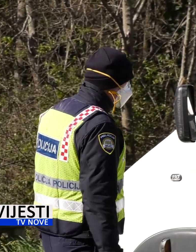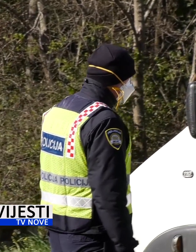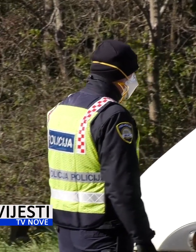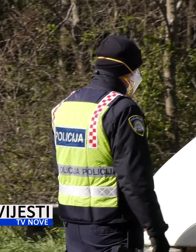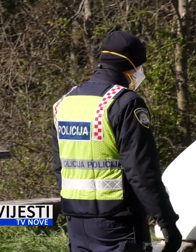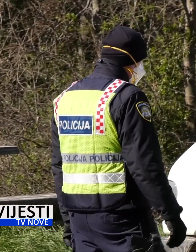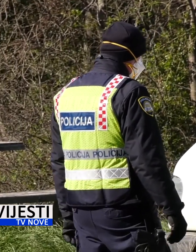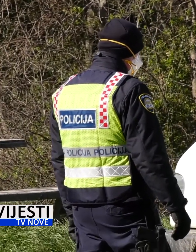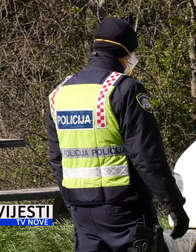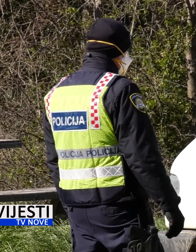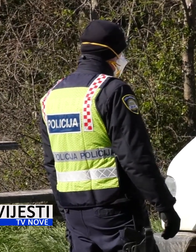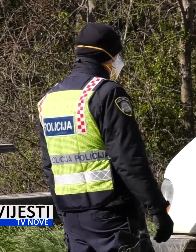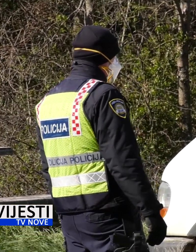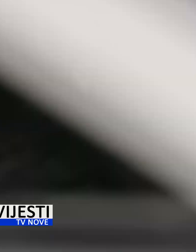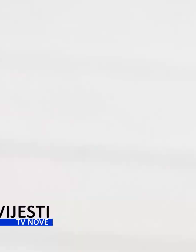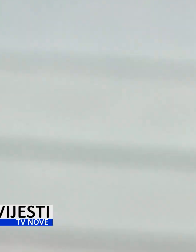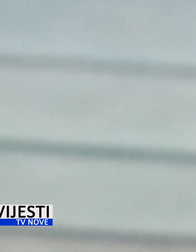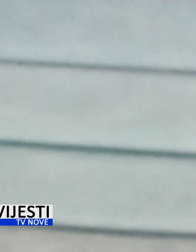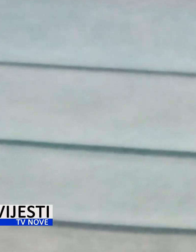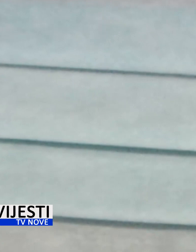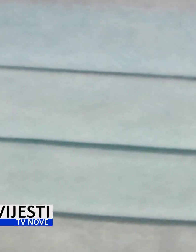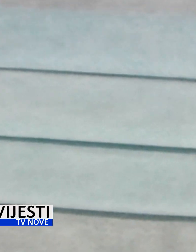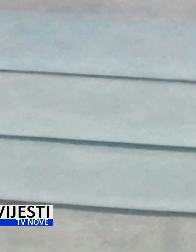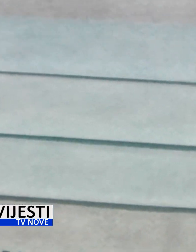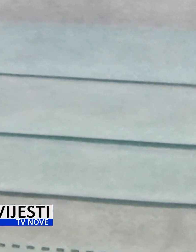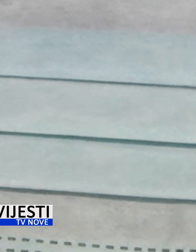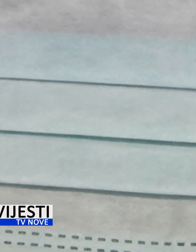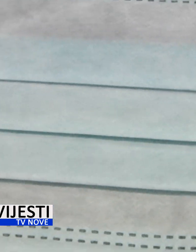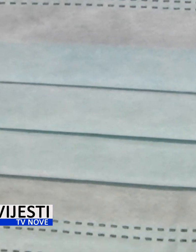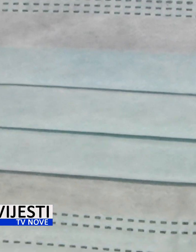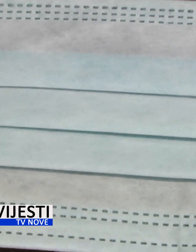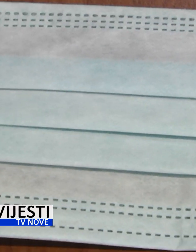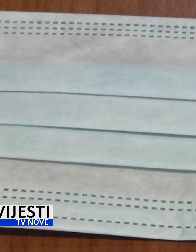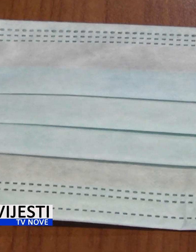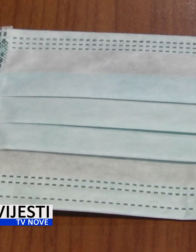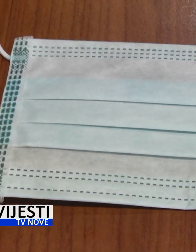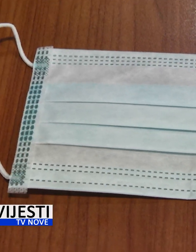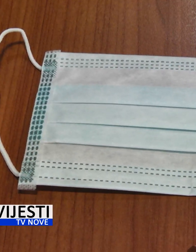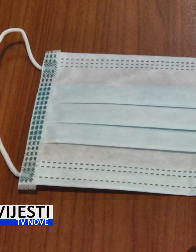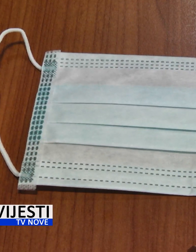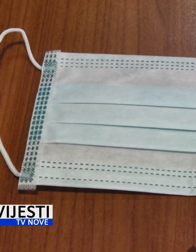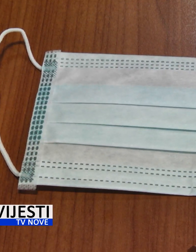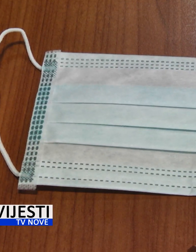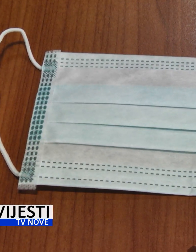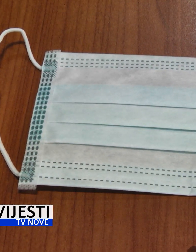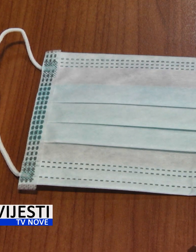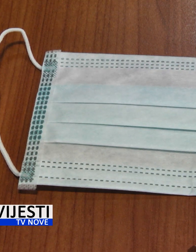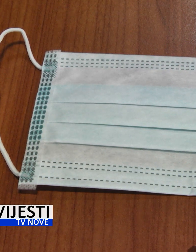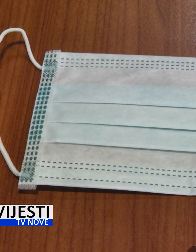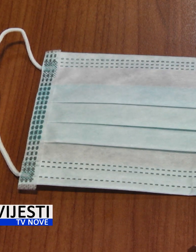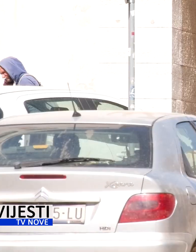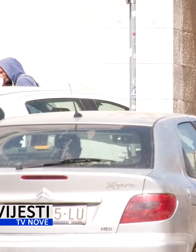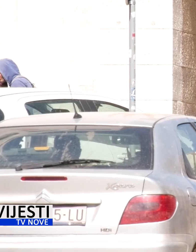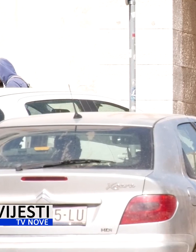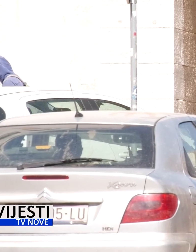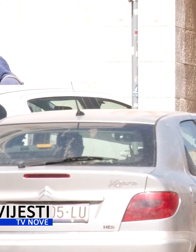da je u humanitarnoj akciji zajedno protiv korone prikupljeno 66.200 kuna, te da je akcijom darivanja